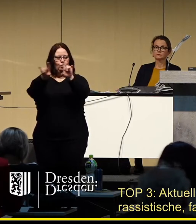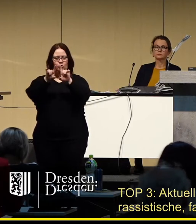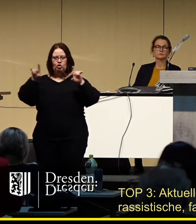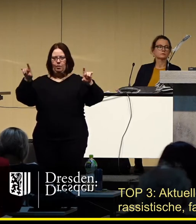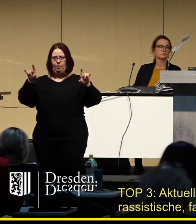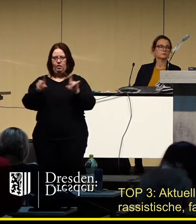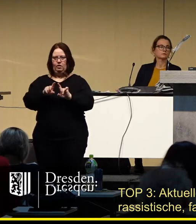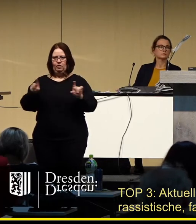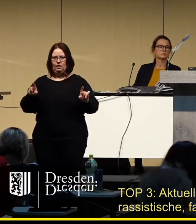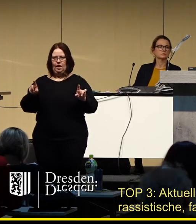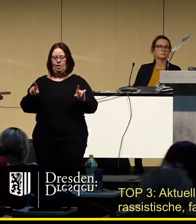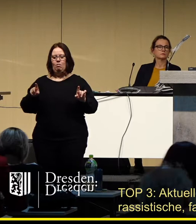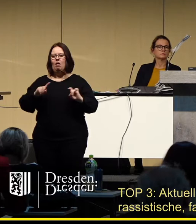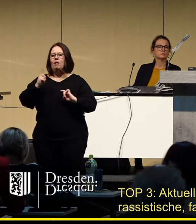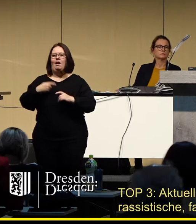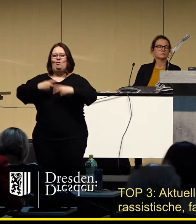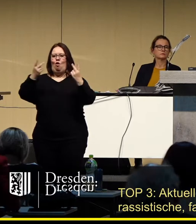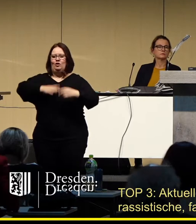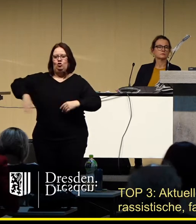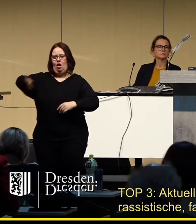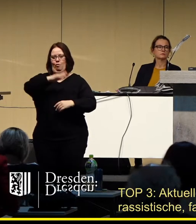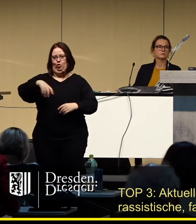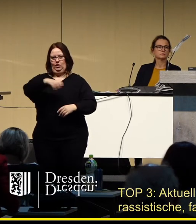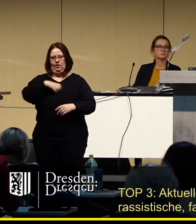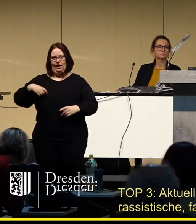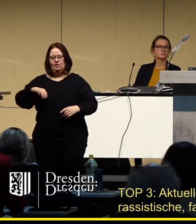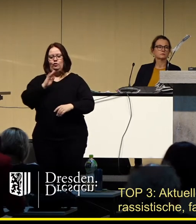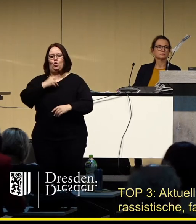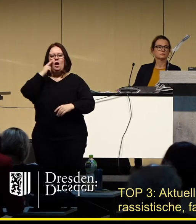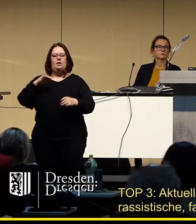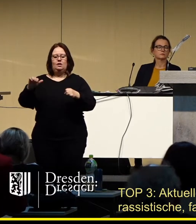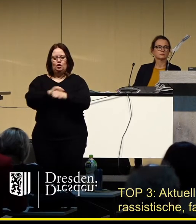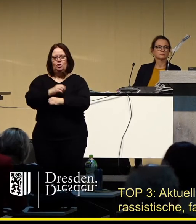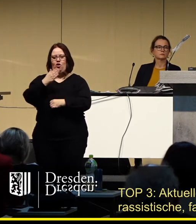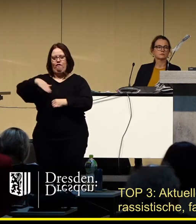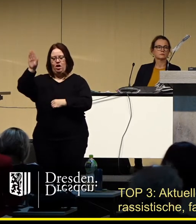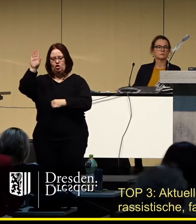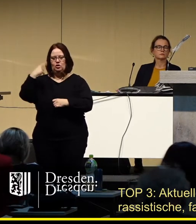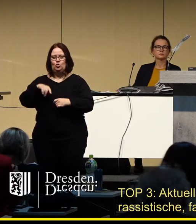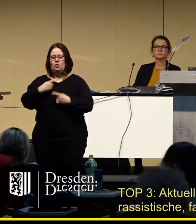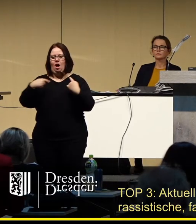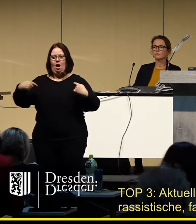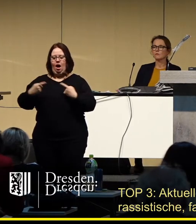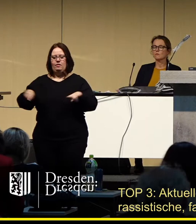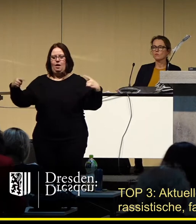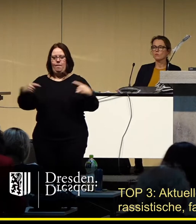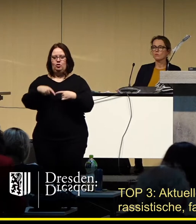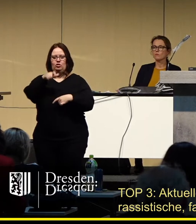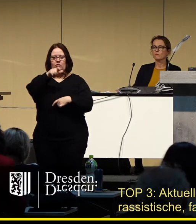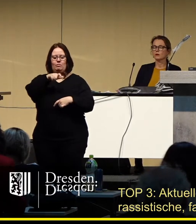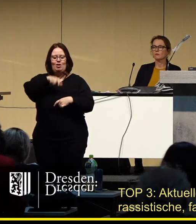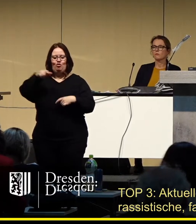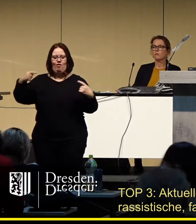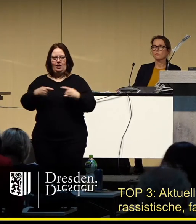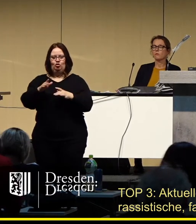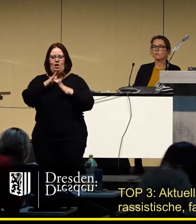mit dem Thema Keinen öffentlichen Raum mehr in Dresden für rassistische, faschistische und andere menschenfeindliche Hetze, Einreicher